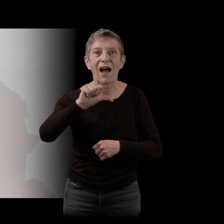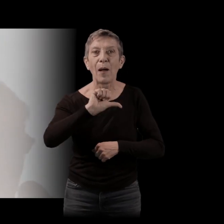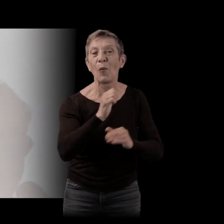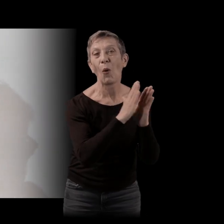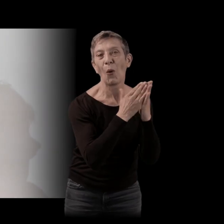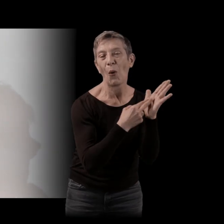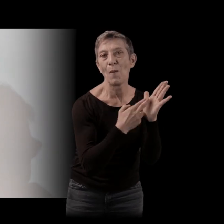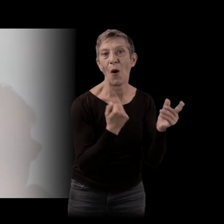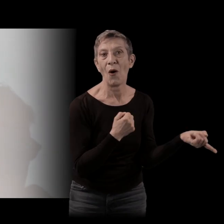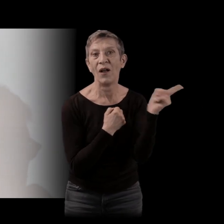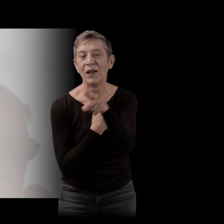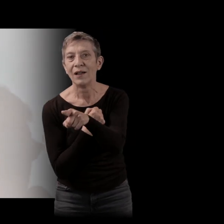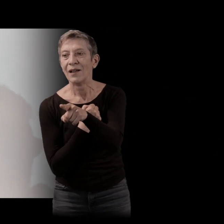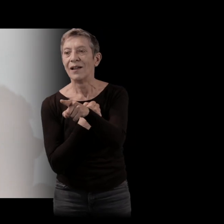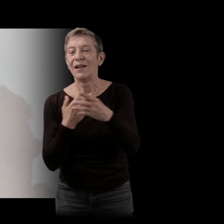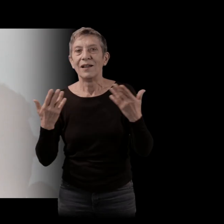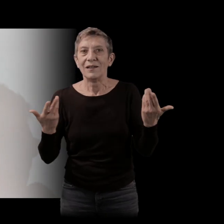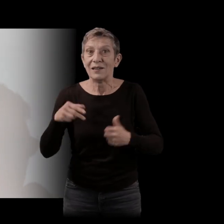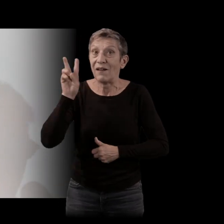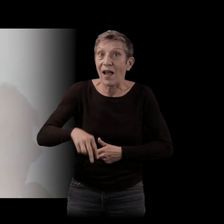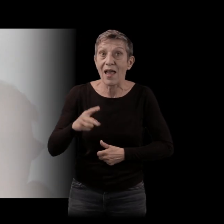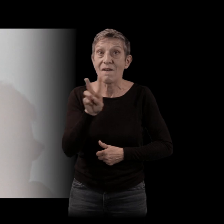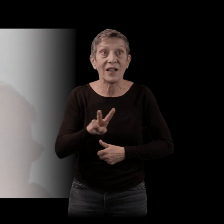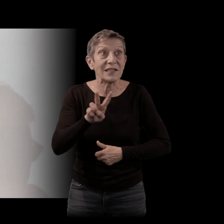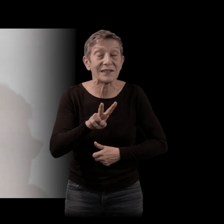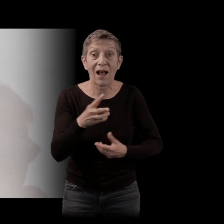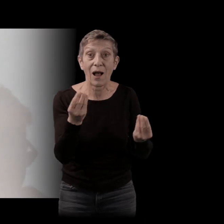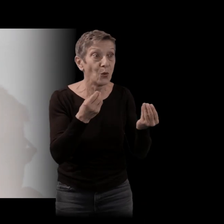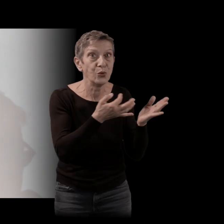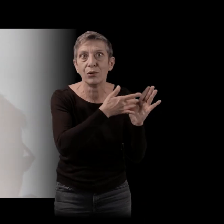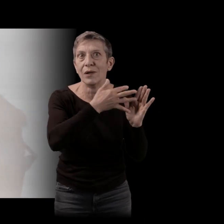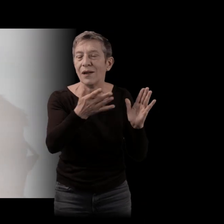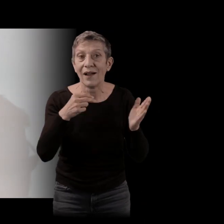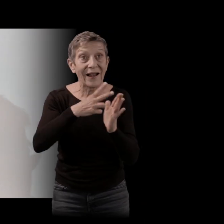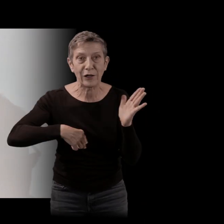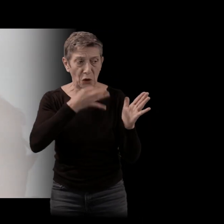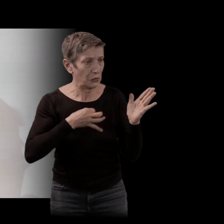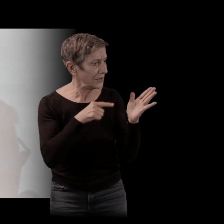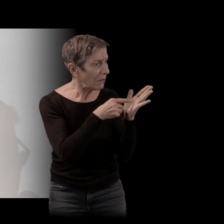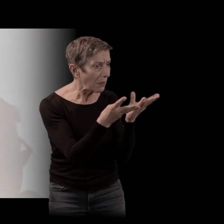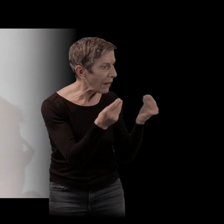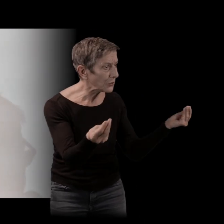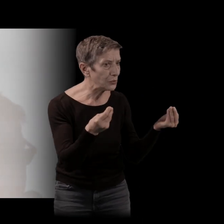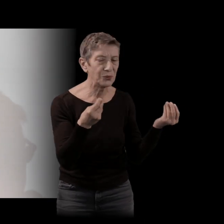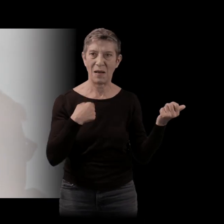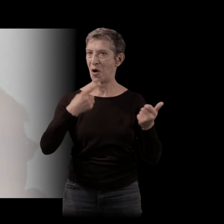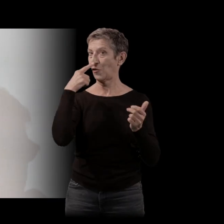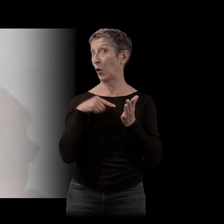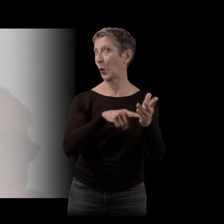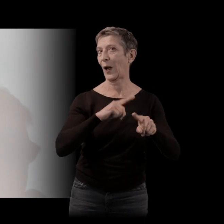Un jour, m dit Vanessa, pourquoi on la perd au milieu du roman ? J'avais une dette vis-à-vis du lecteur. Donc, c'est une jeune femme qui est née